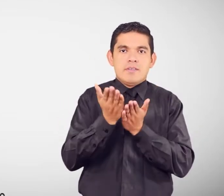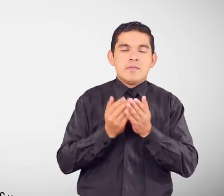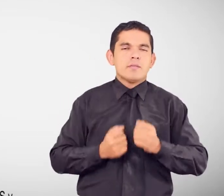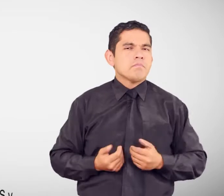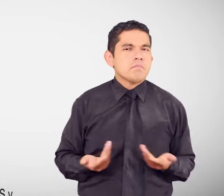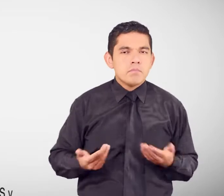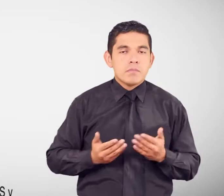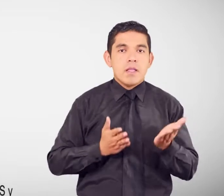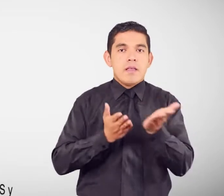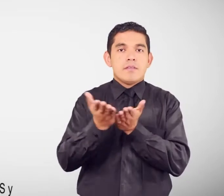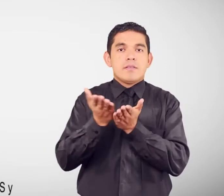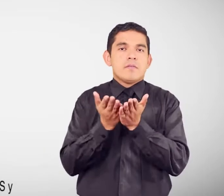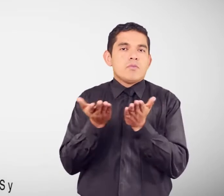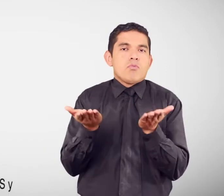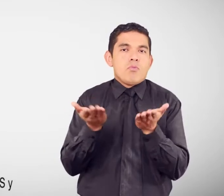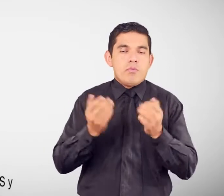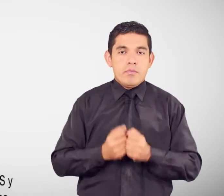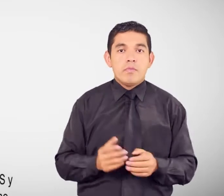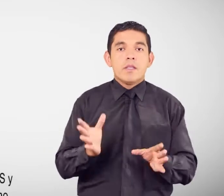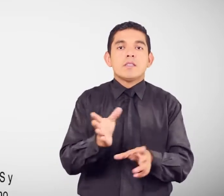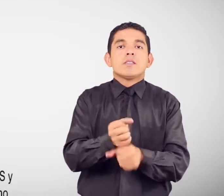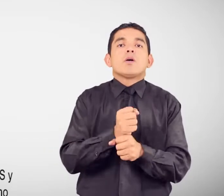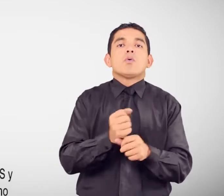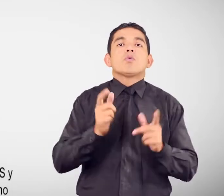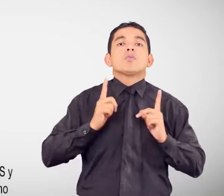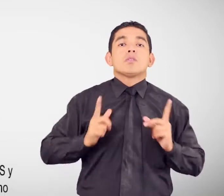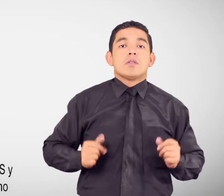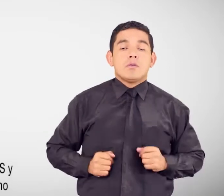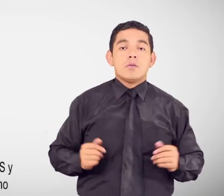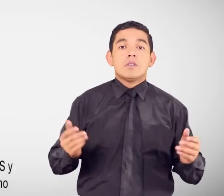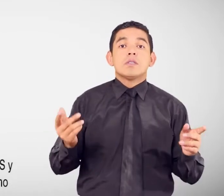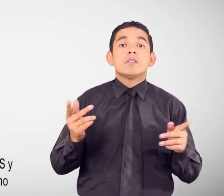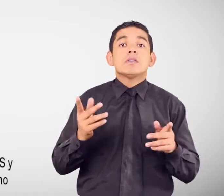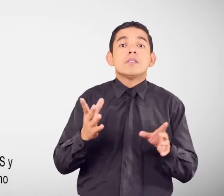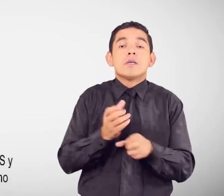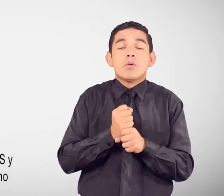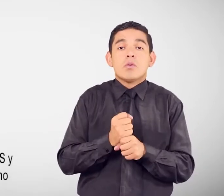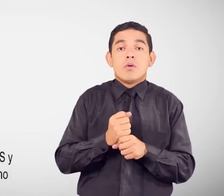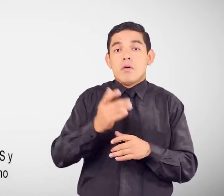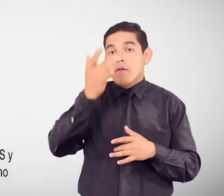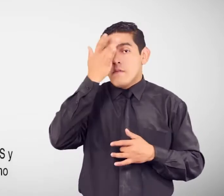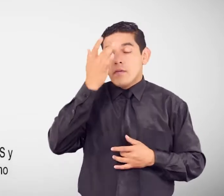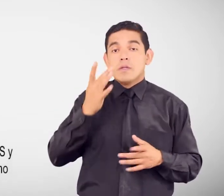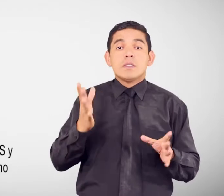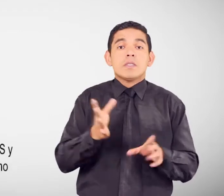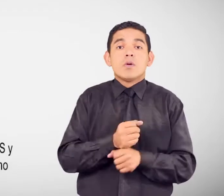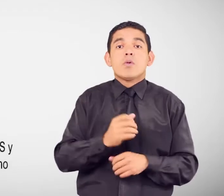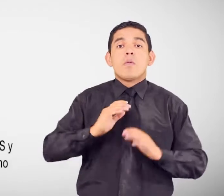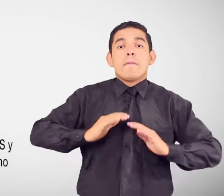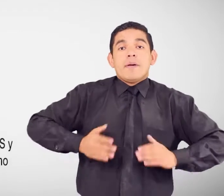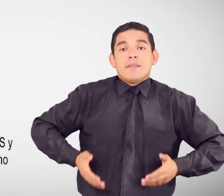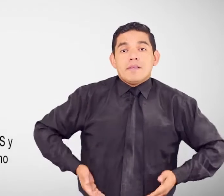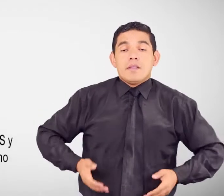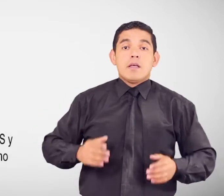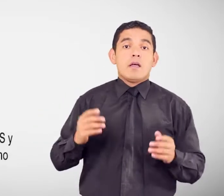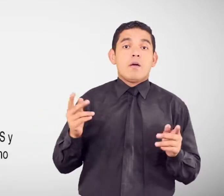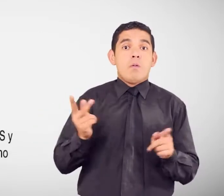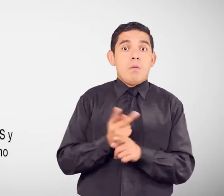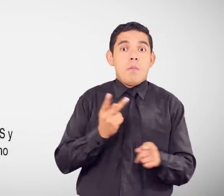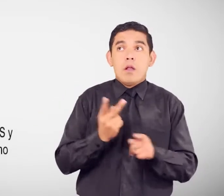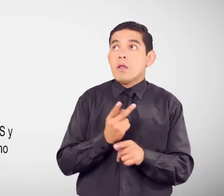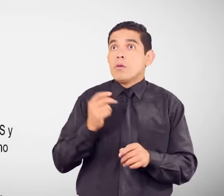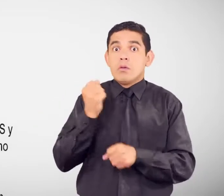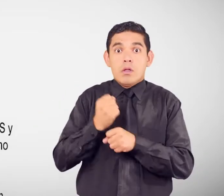Seguro de salud Seguro por enfermedad Seguro de maternidad Seguro por riesgos del trabajo